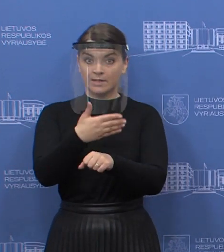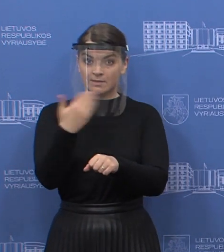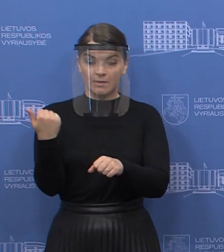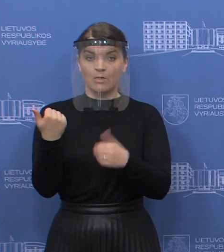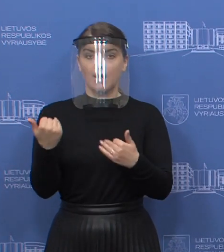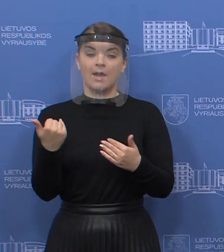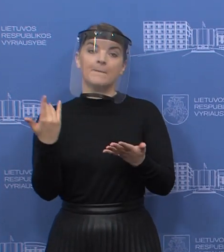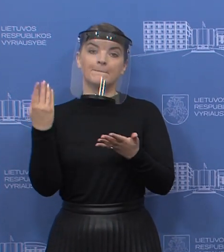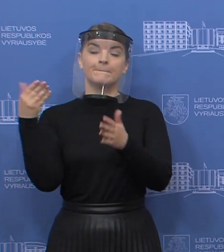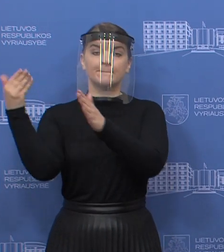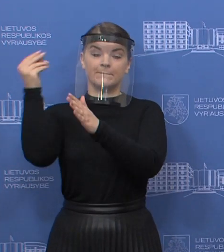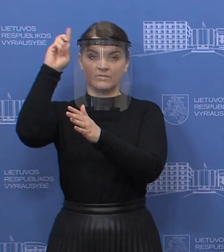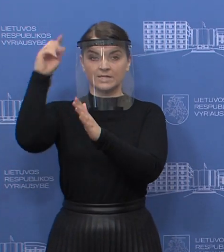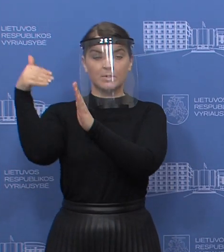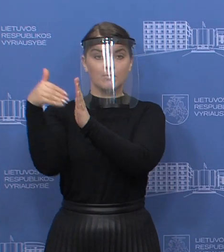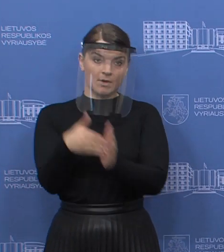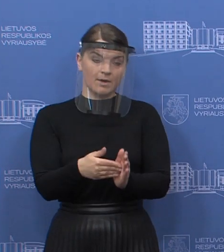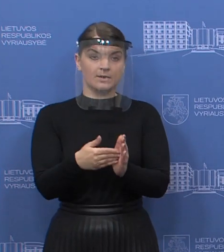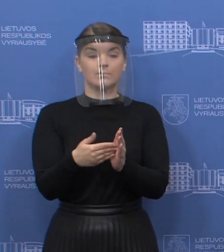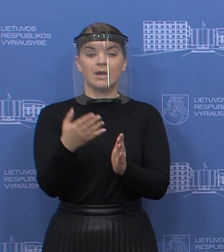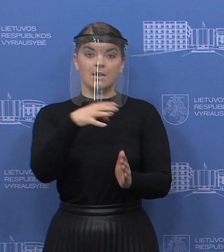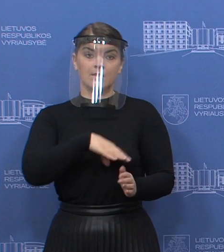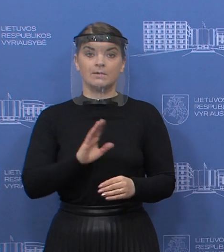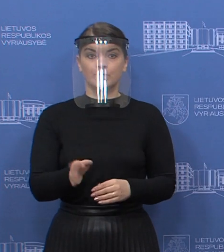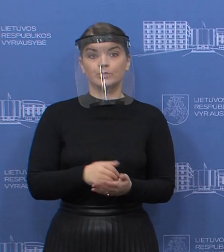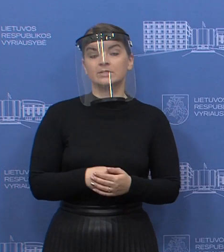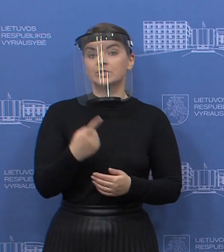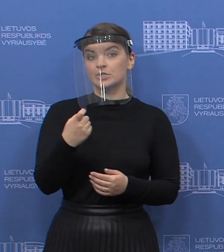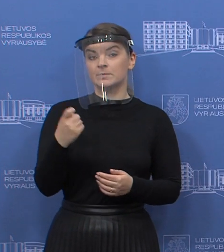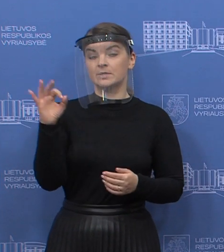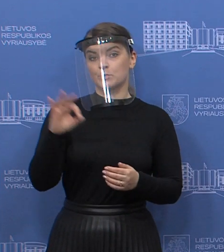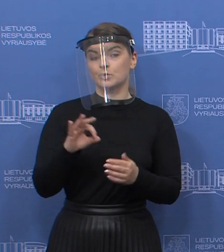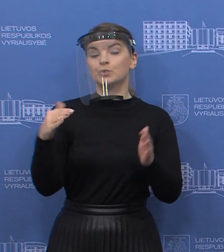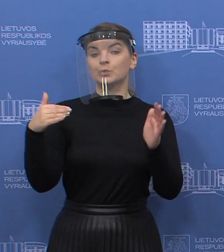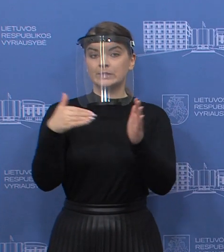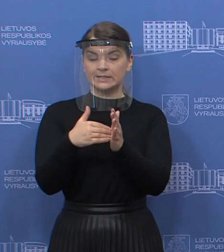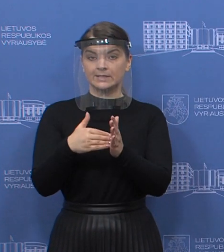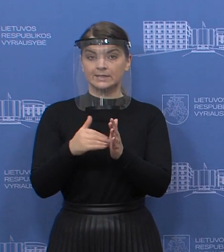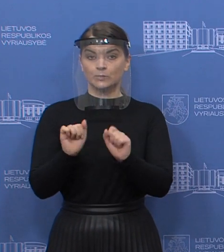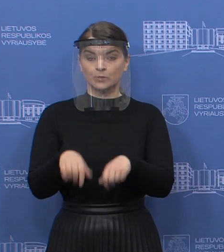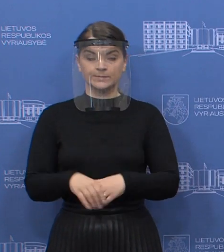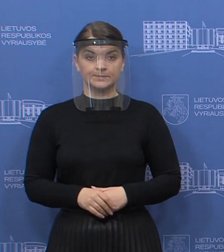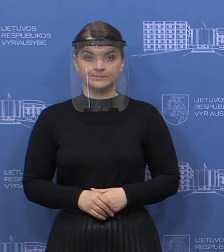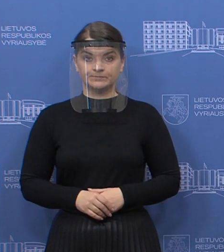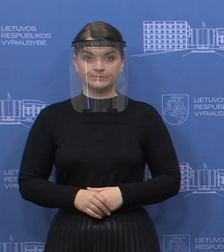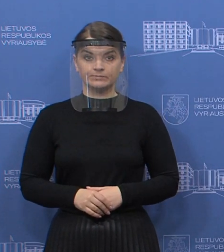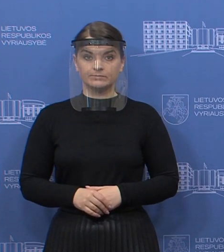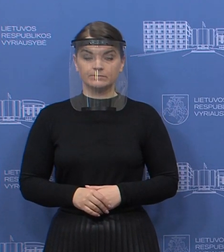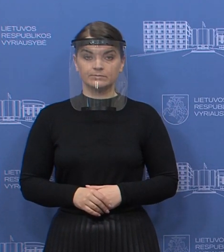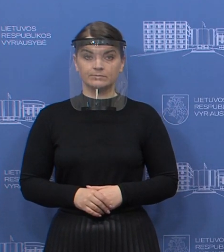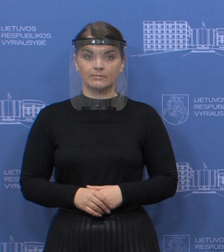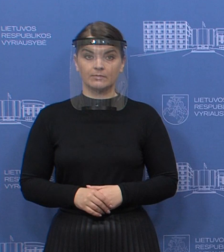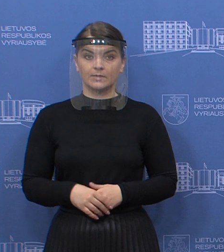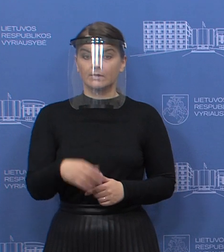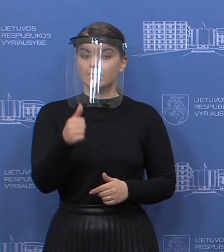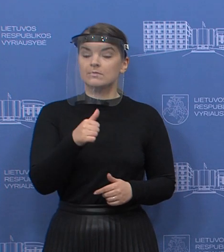subsidijos jo darbo užmokesčiui. Iki šimtų procentų šio užmokesčio, kalbant apie